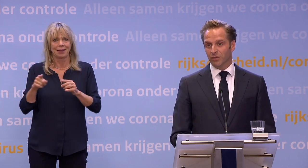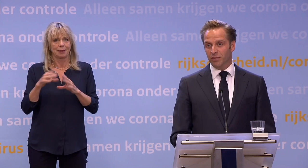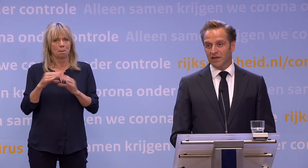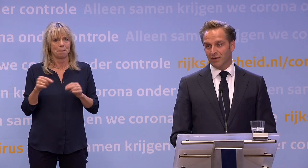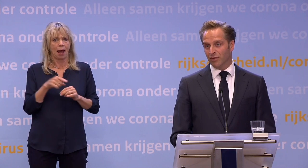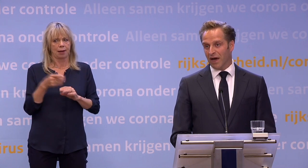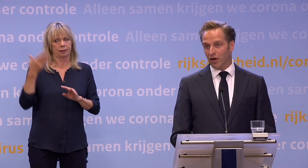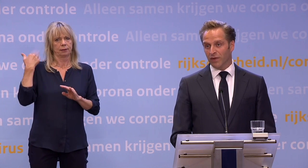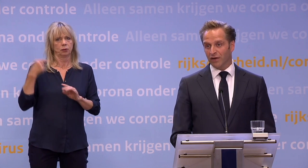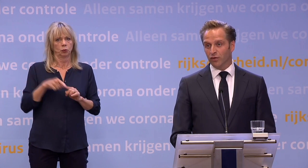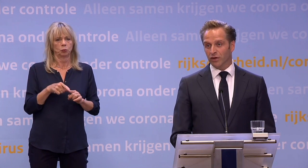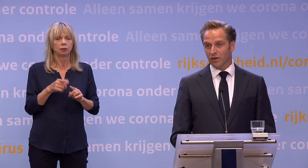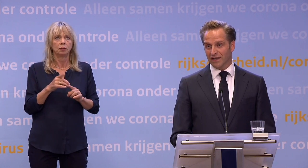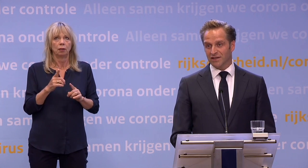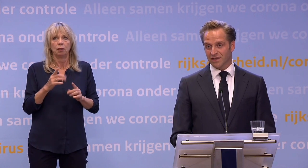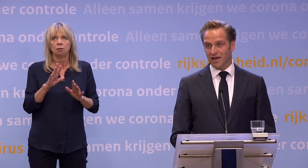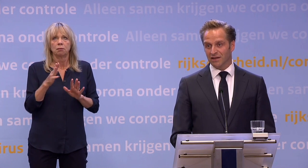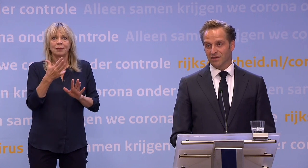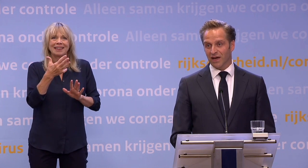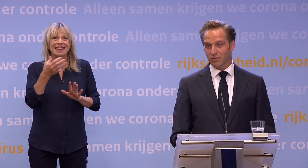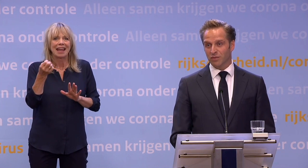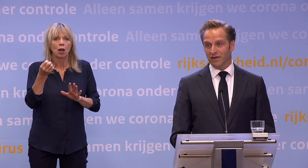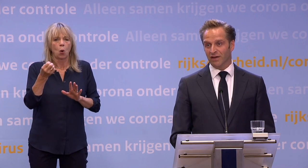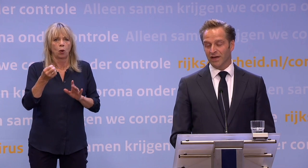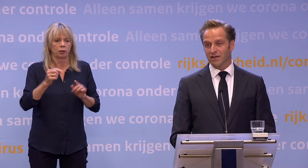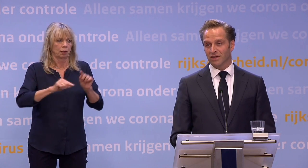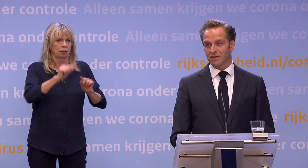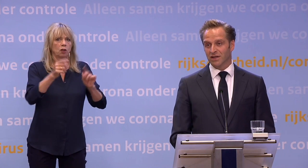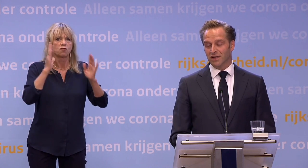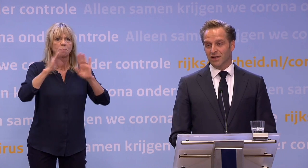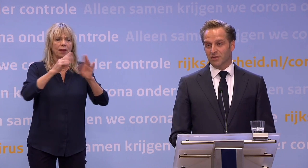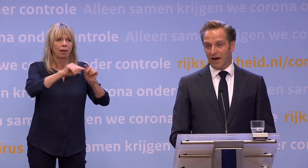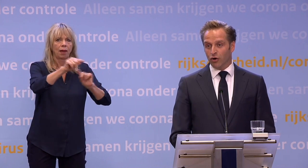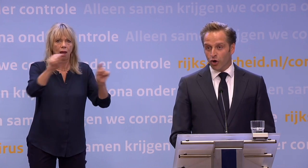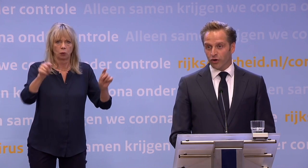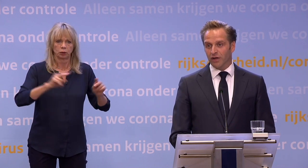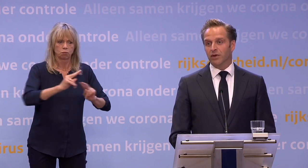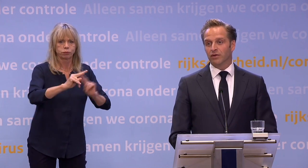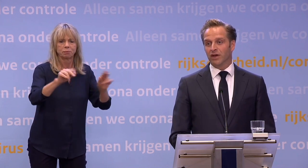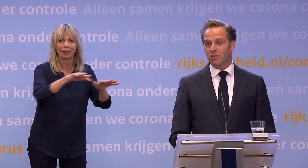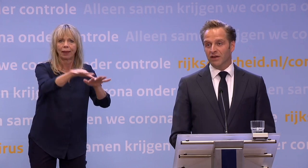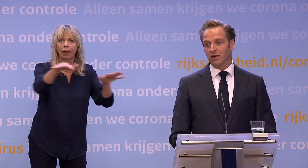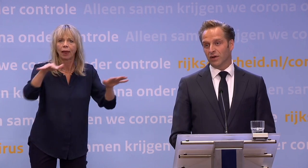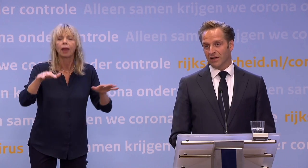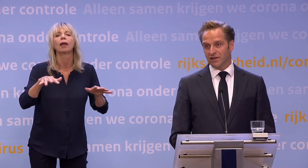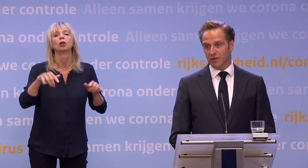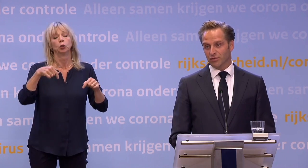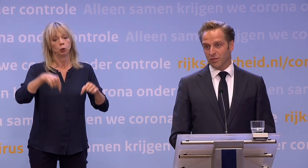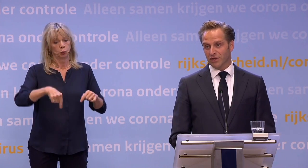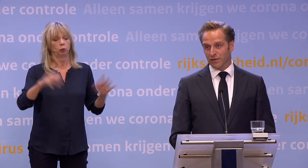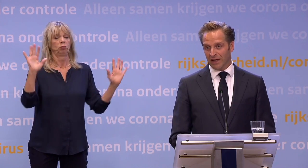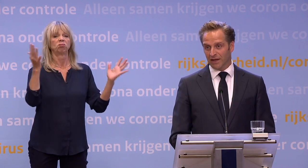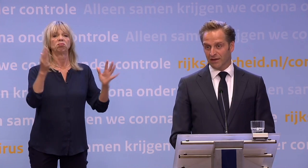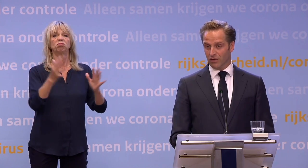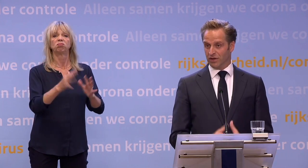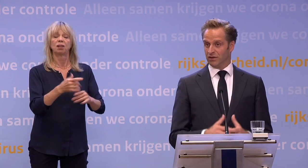Op de piek hebben we bijna op 900 locaties gezeten waar een besmetting aanwezig was. Maar gelukkig zijn inmiddels de meeste locaties inmiddels